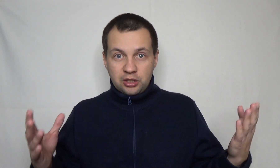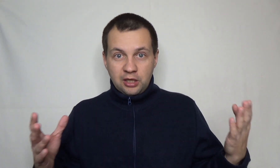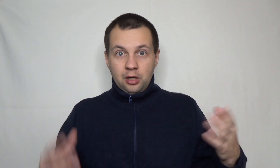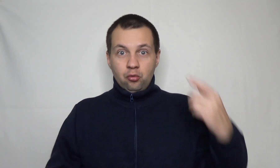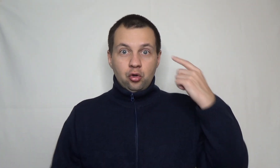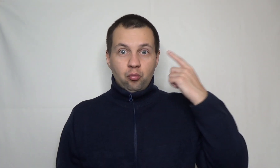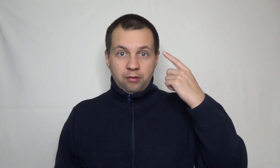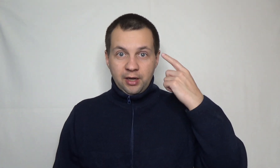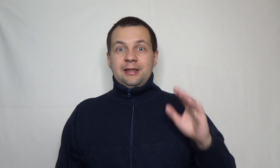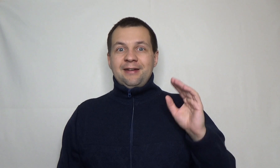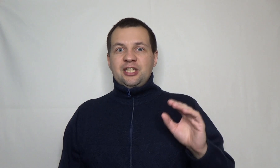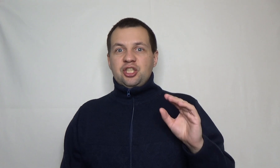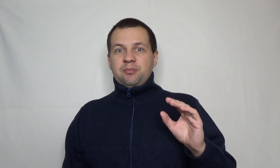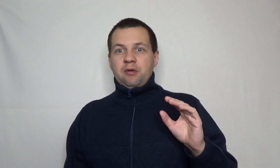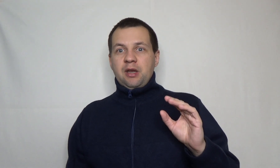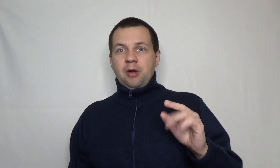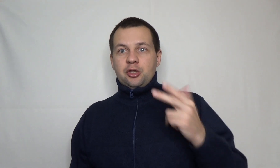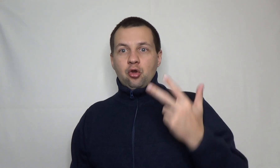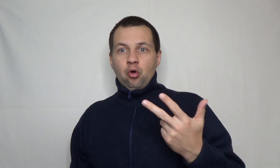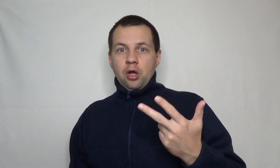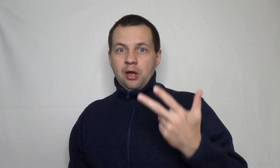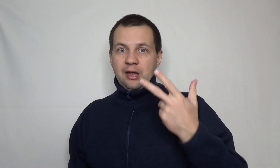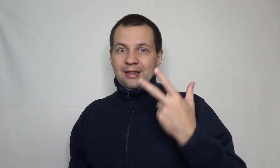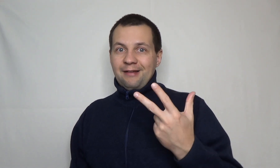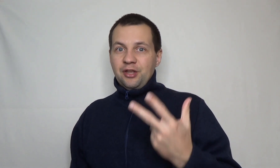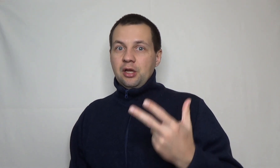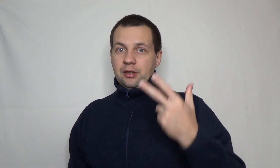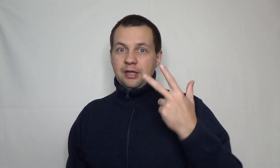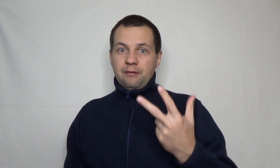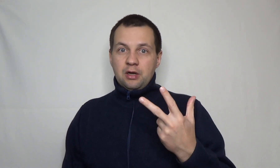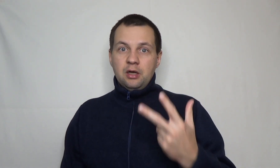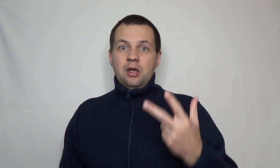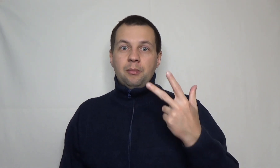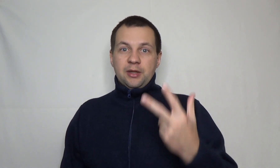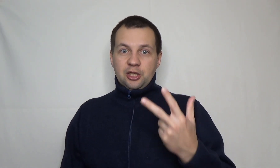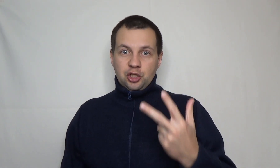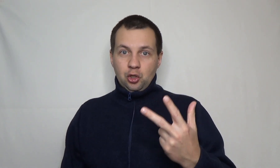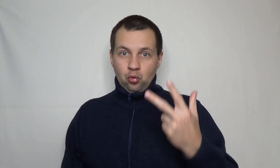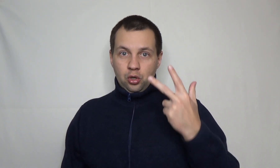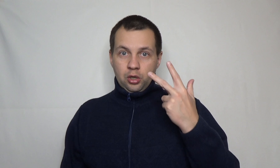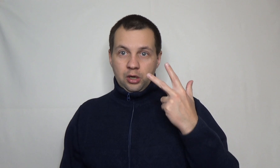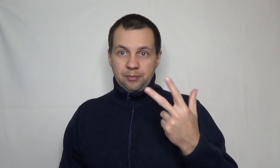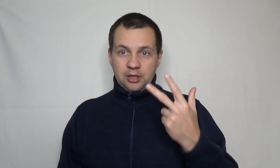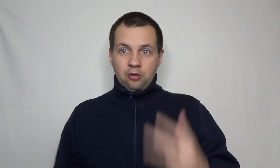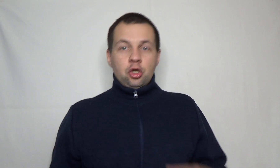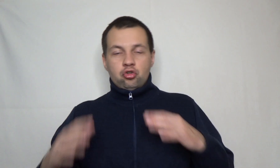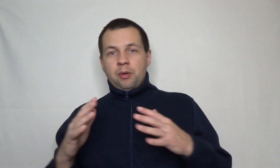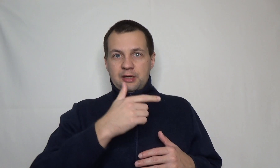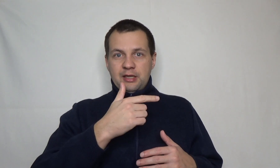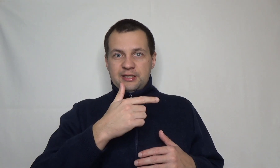откладывать, но и управлять. И давайте сейчас поговорим о трех главных навыках по отношению к капиталу. Чтобы ранние